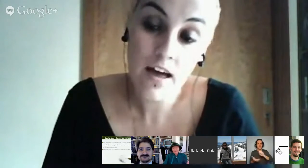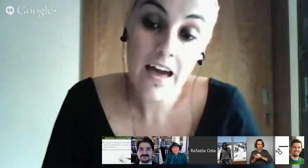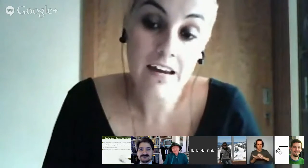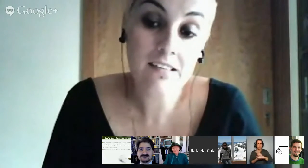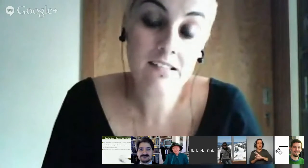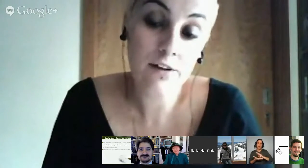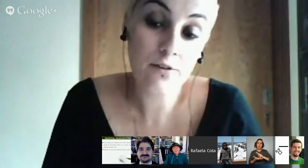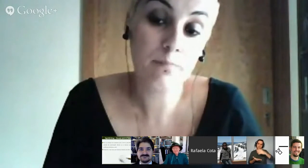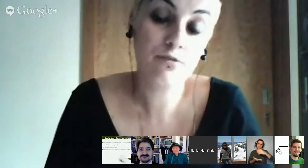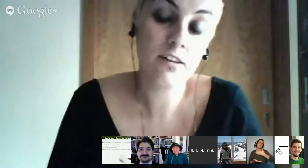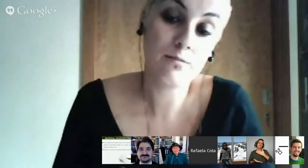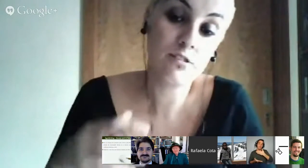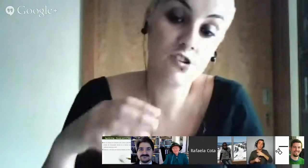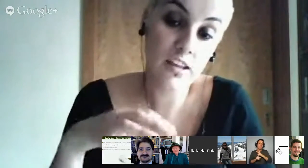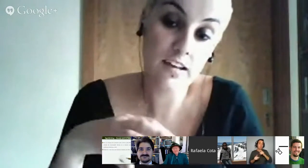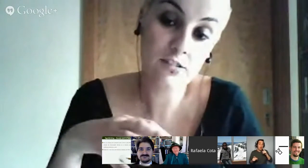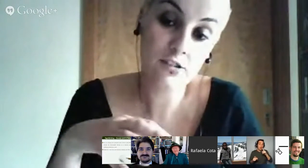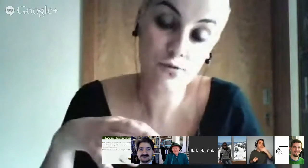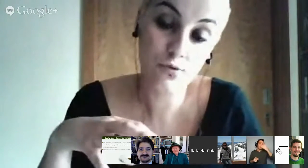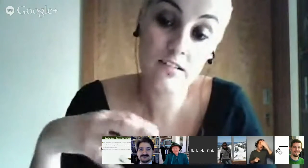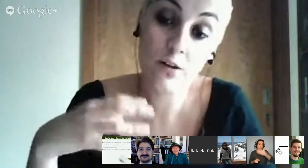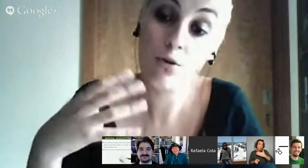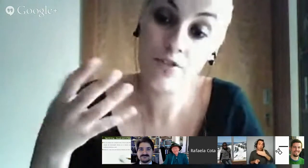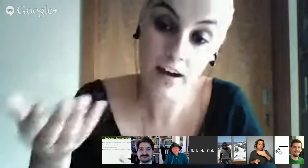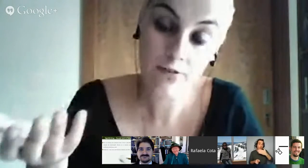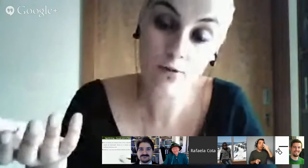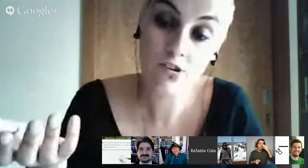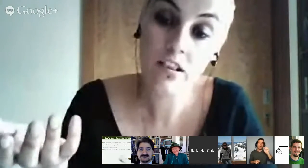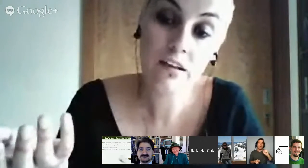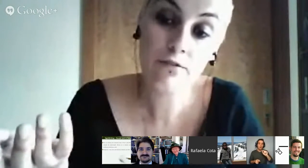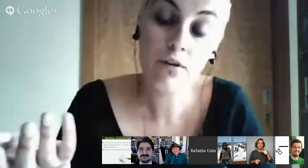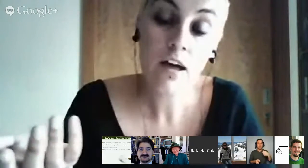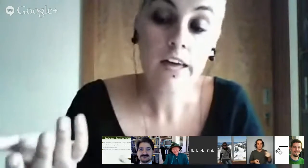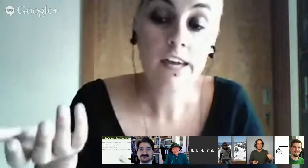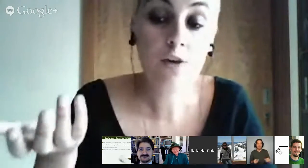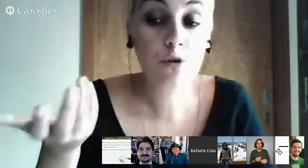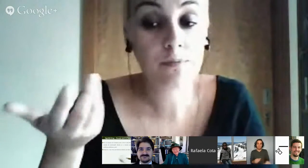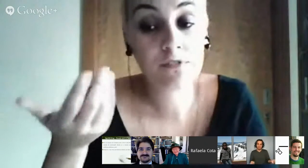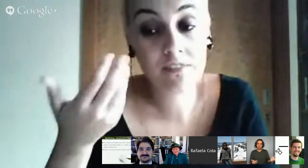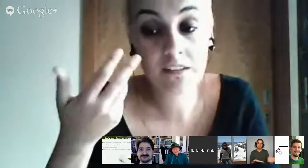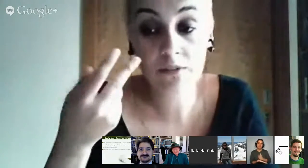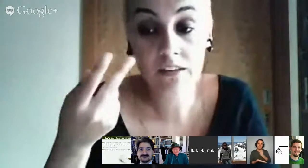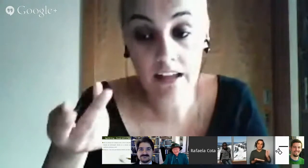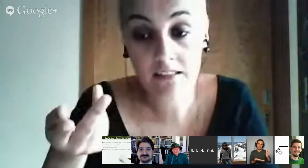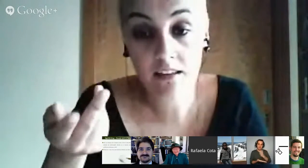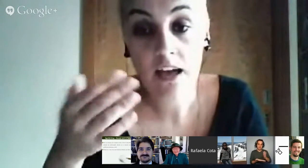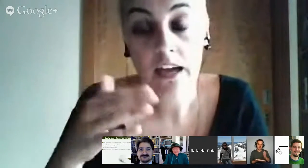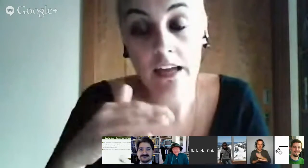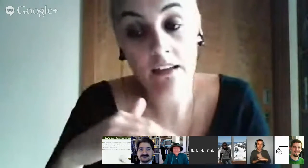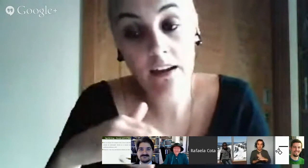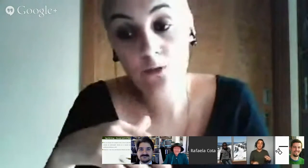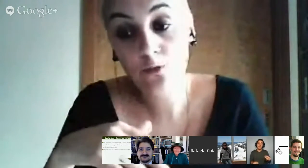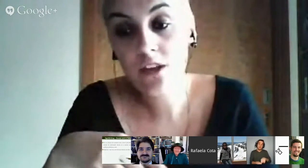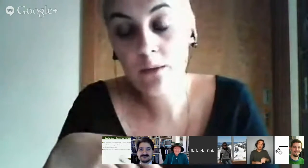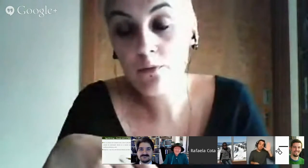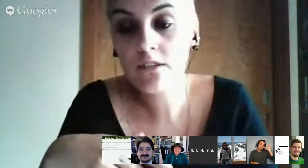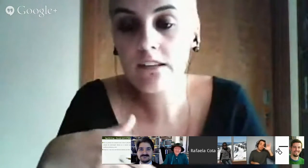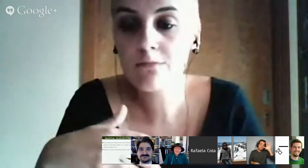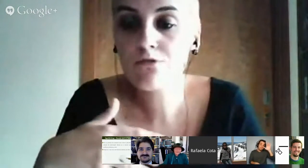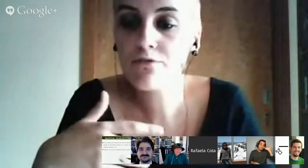era necessário que puséssemos as crianças surdas em contato com este livro e que por observação direta e largada no tempo conseguíssemos